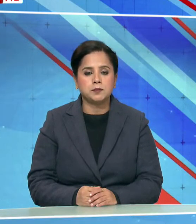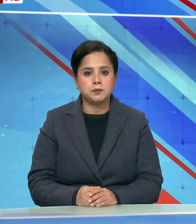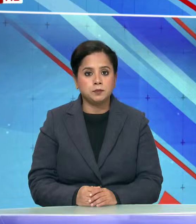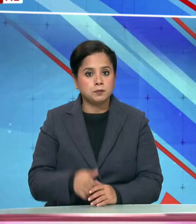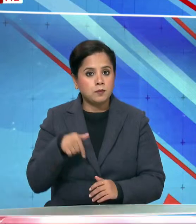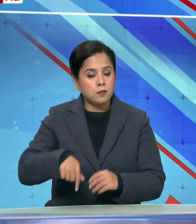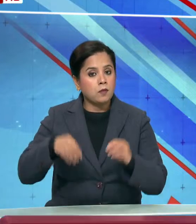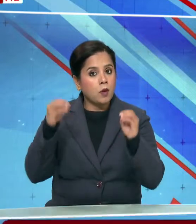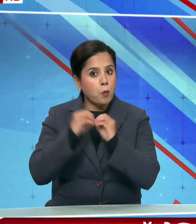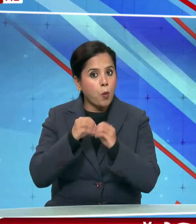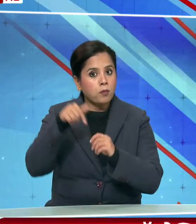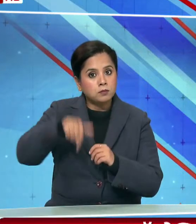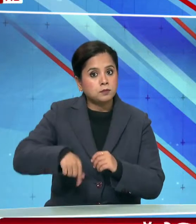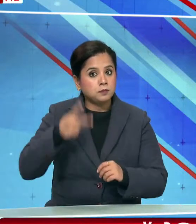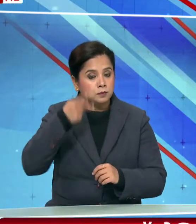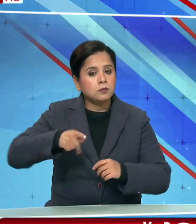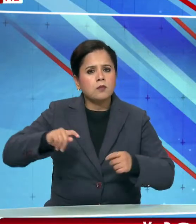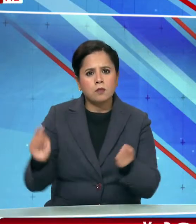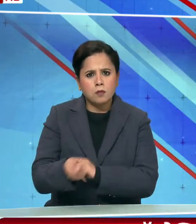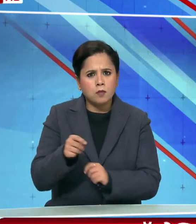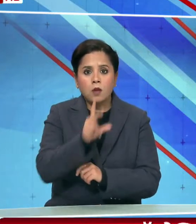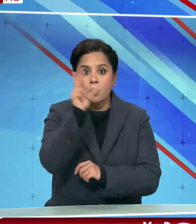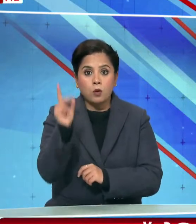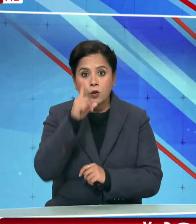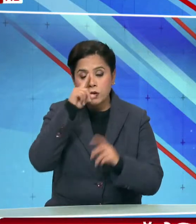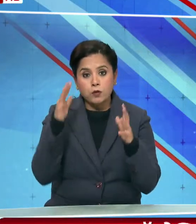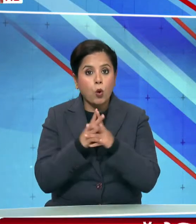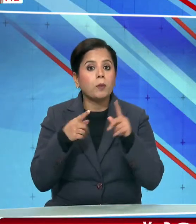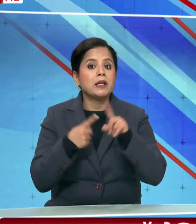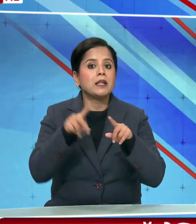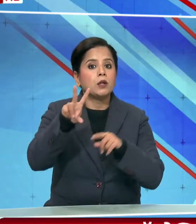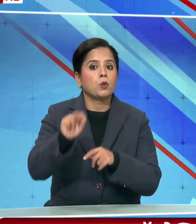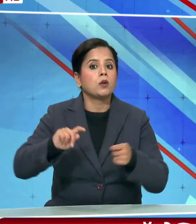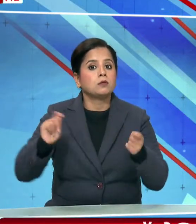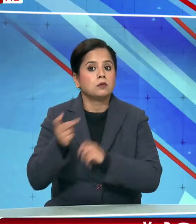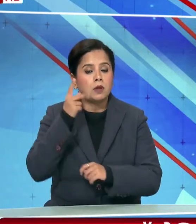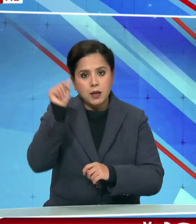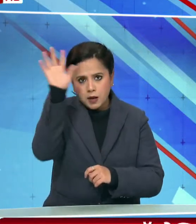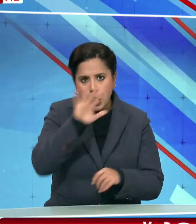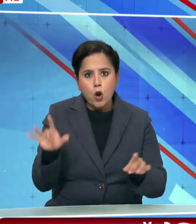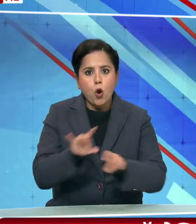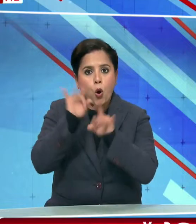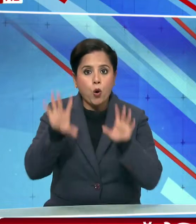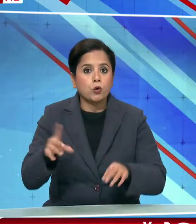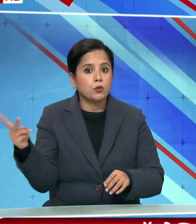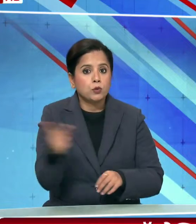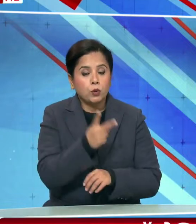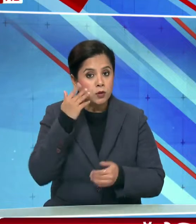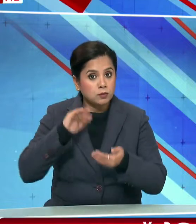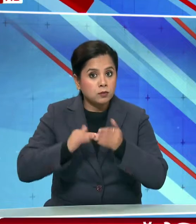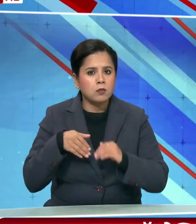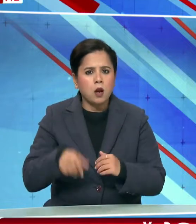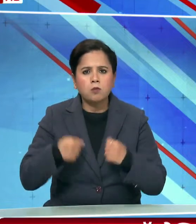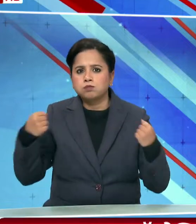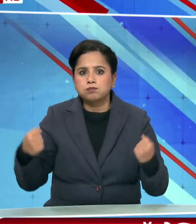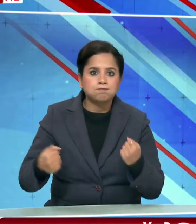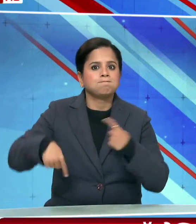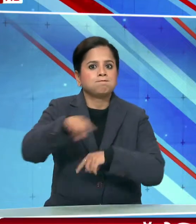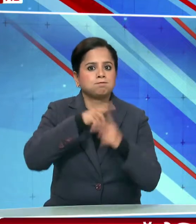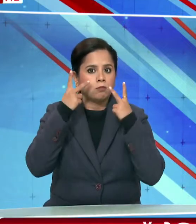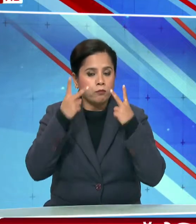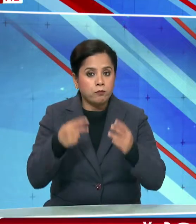और मुंबई में आज खेले जाने वाले दूसरे महिला टी-20 मुकाबले में भारत और आस्ट्रेलिया के बीच होगी भिडन्थ